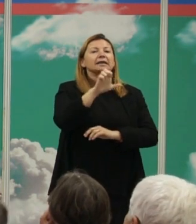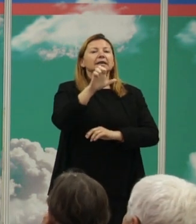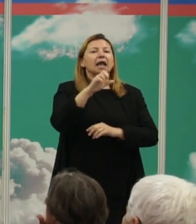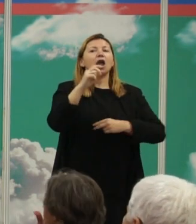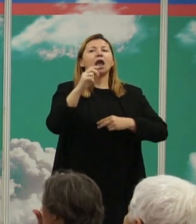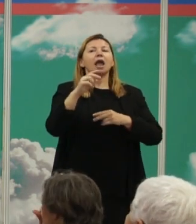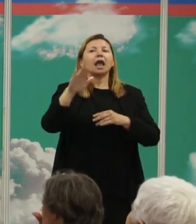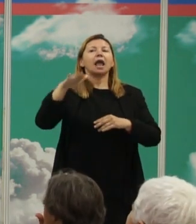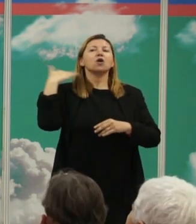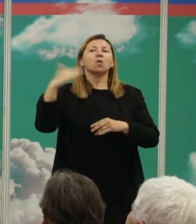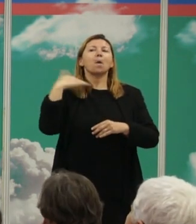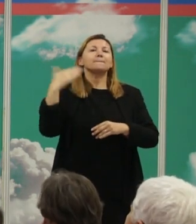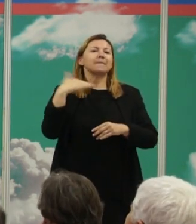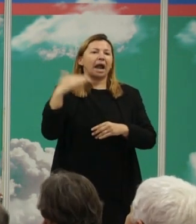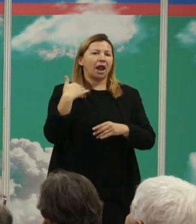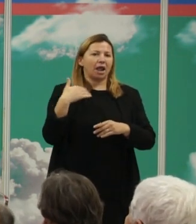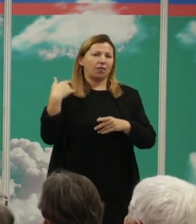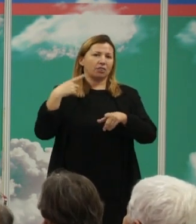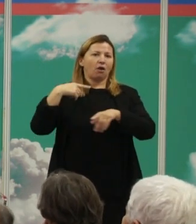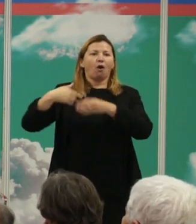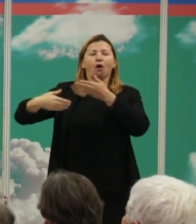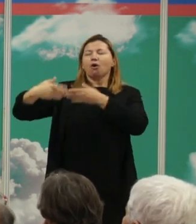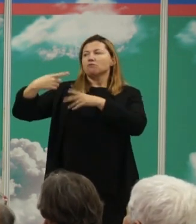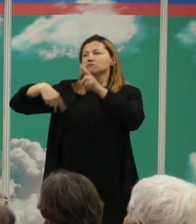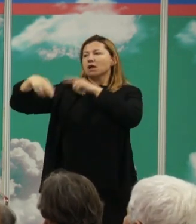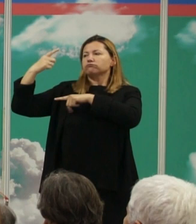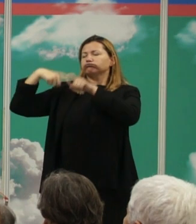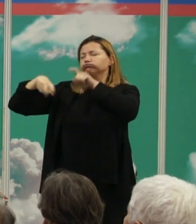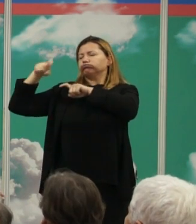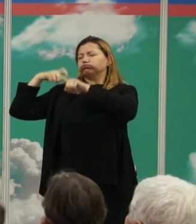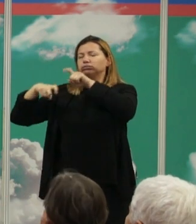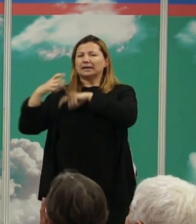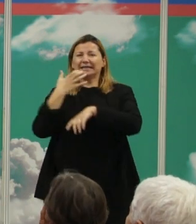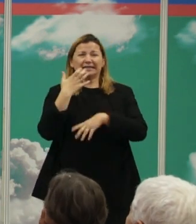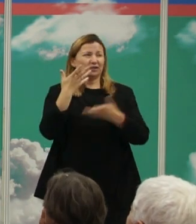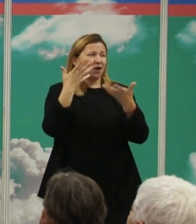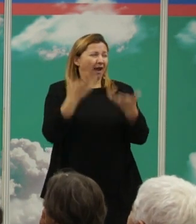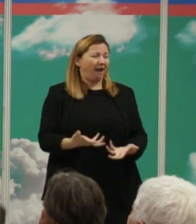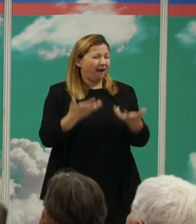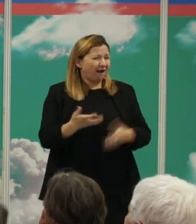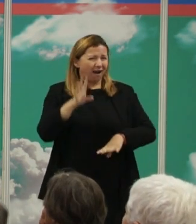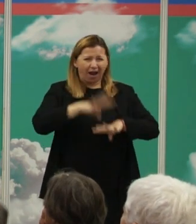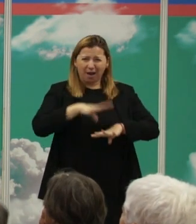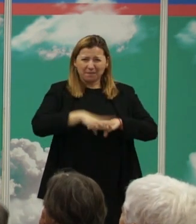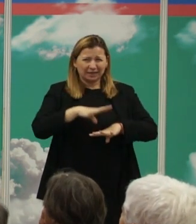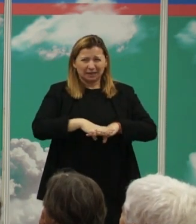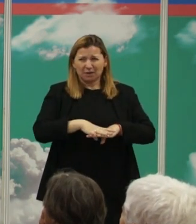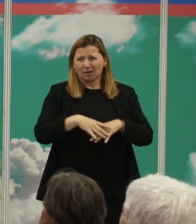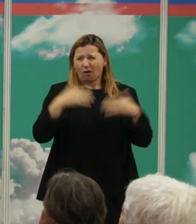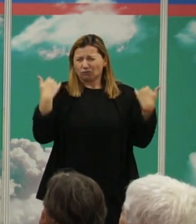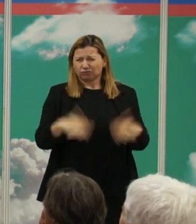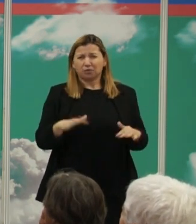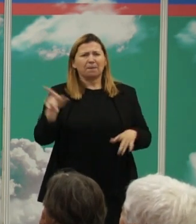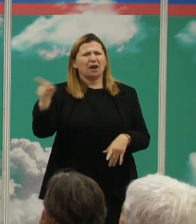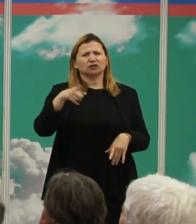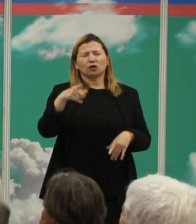hace validándolo con muchos modelos matemáticos haciéndolo es decir la carga matemática que tiene esto es muy amplia pero la idea es sencilla y esta